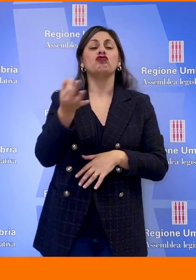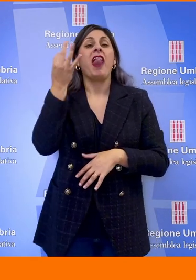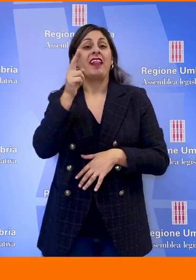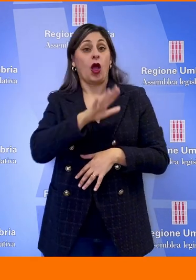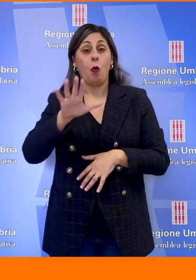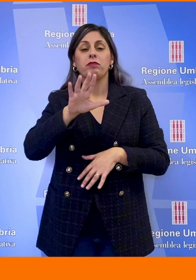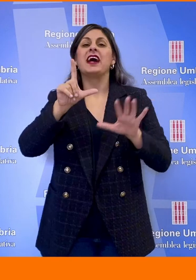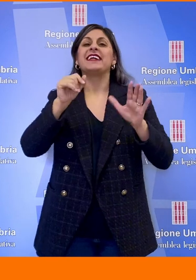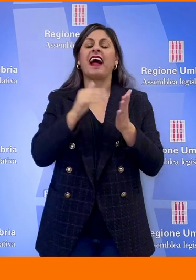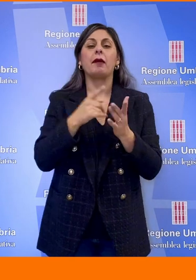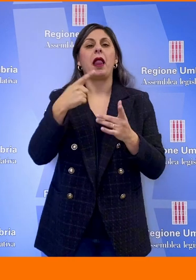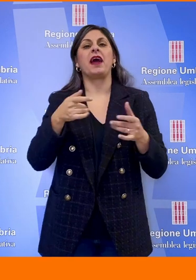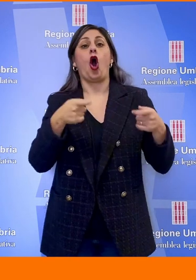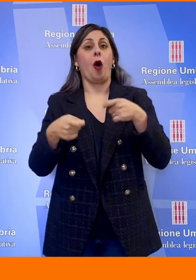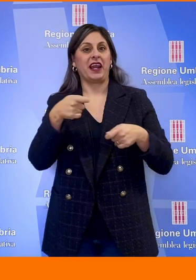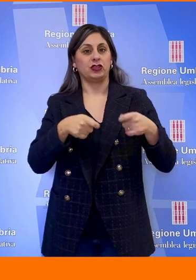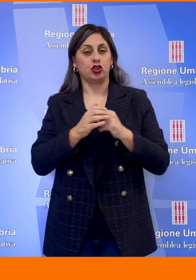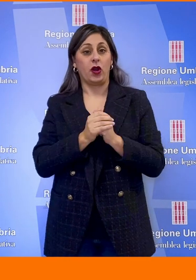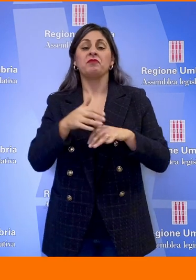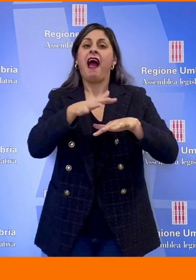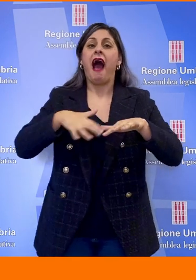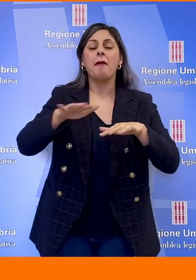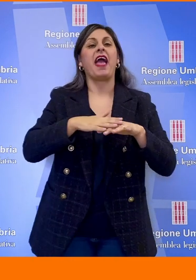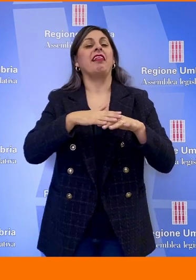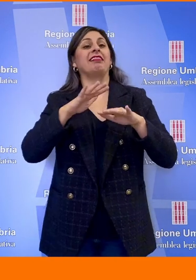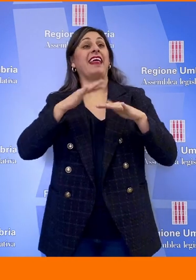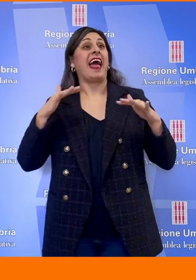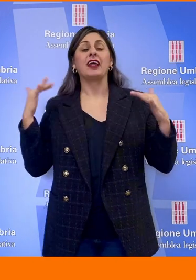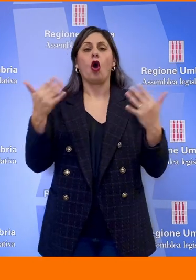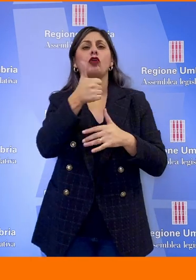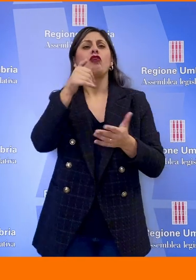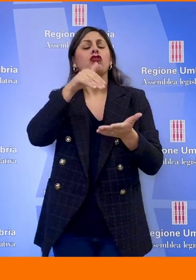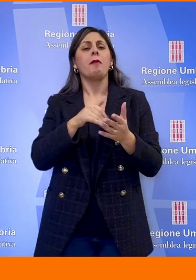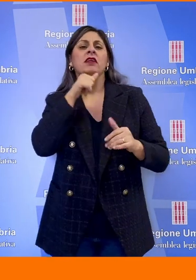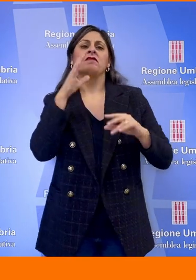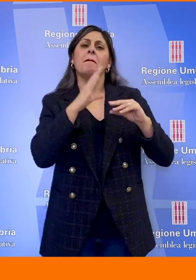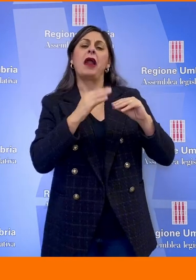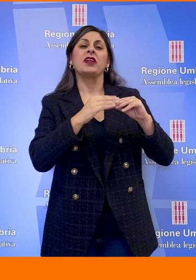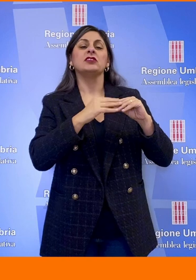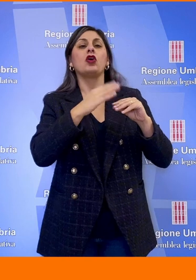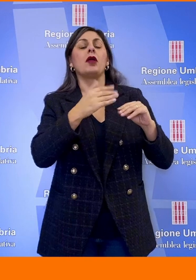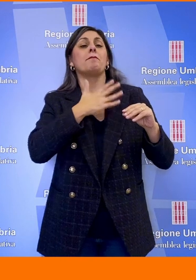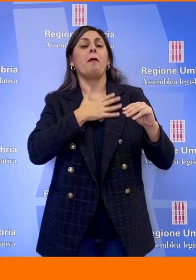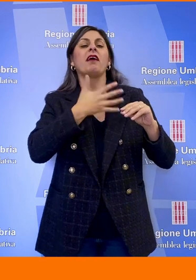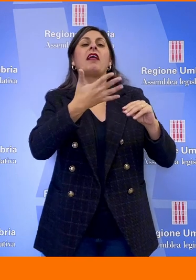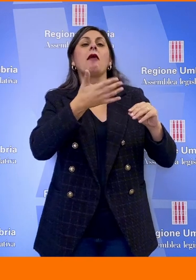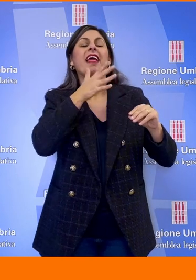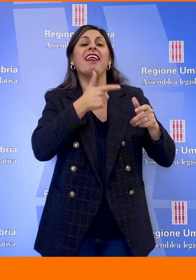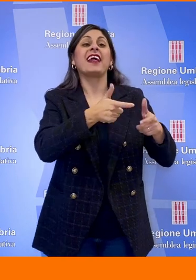cooperazione. Per ambiente e territorio 100 mila sono per la manutenzione del demanio idrico regionale, un milione e mezzo per la